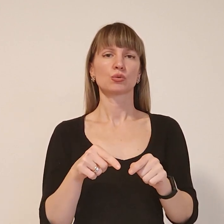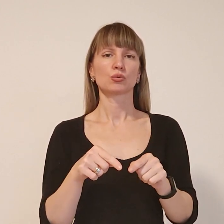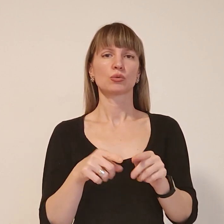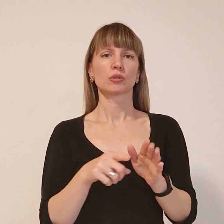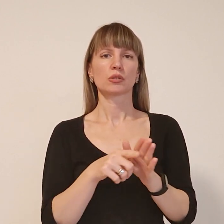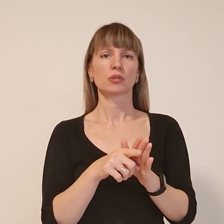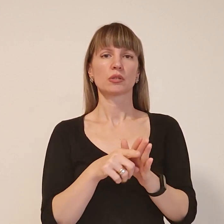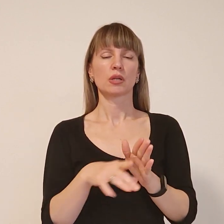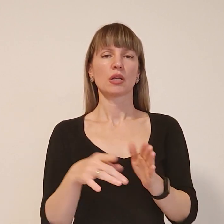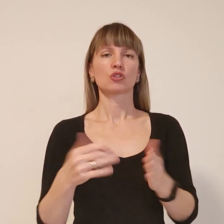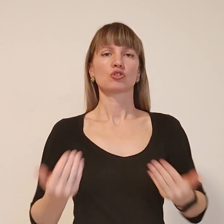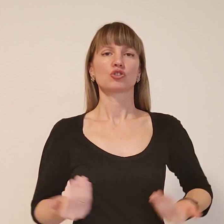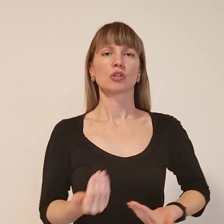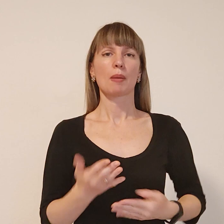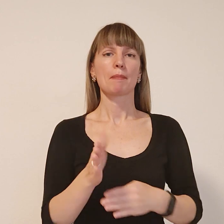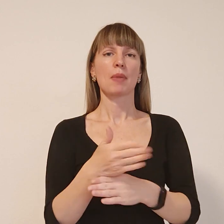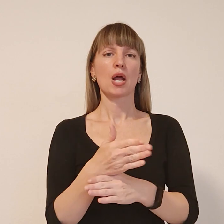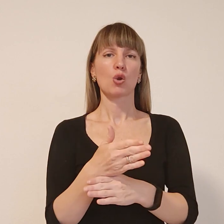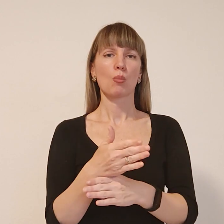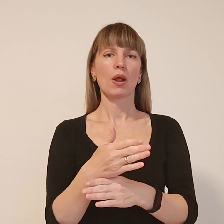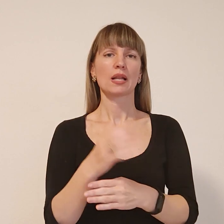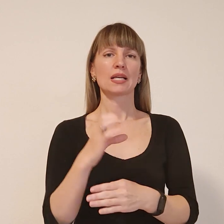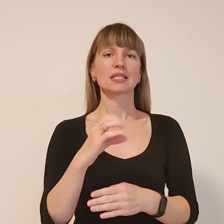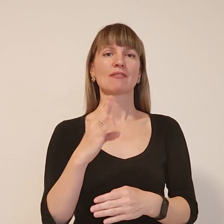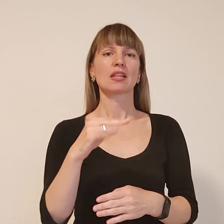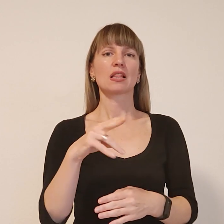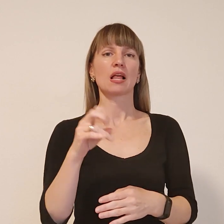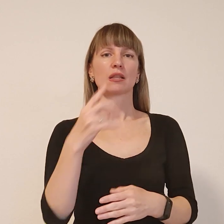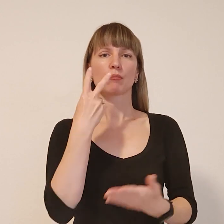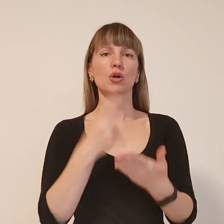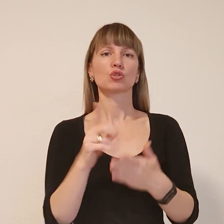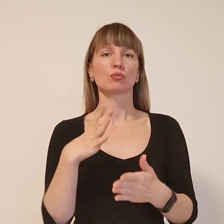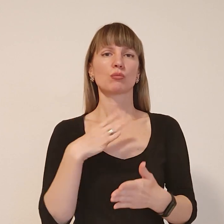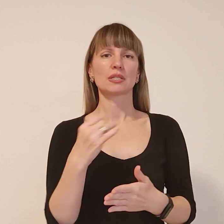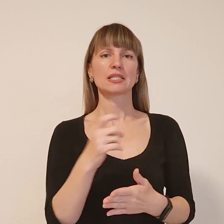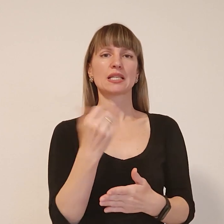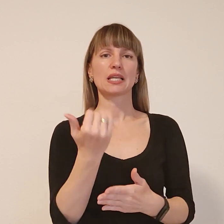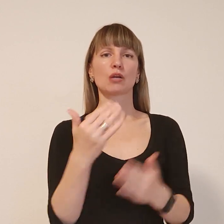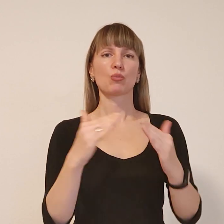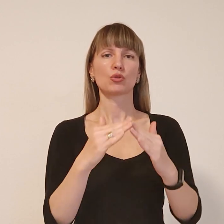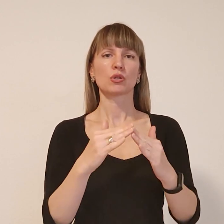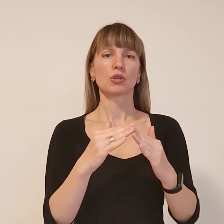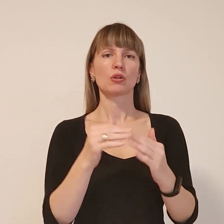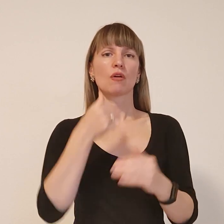Жителька Маріуполя Світлана показує, що сталося з їхнім будинком буквально вчора.